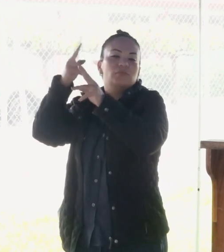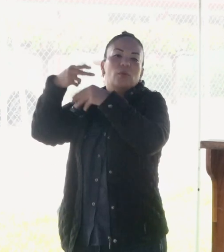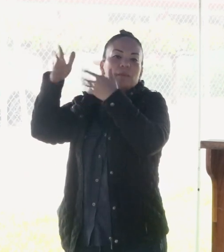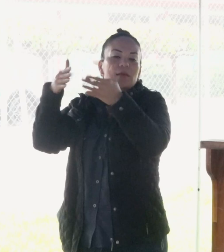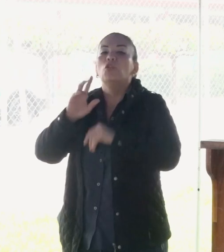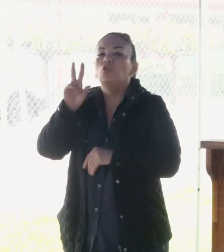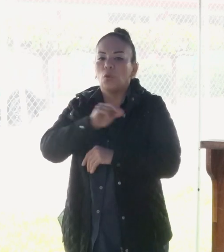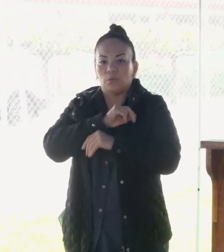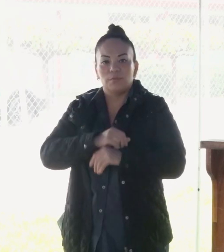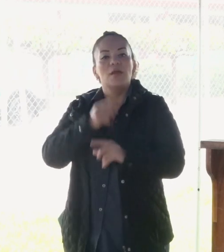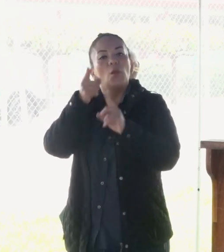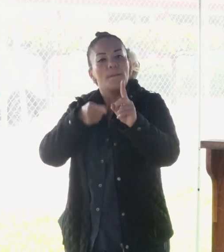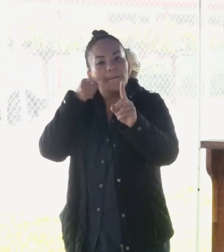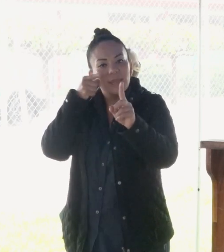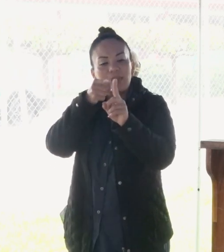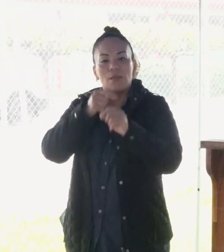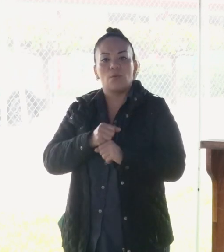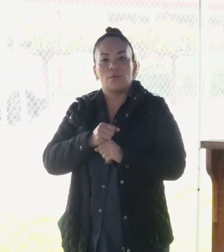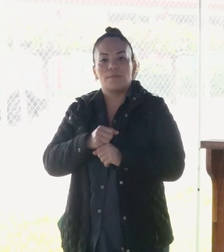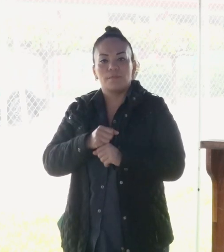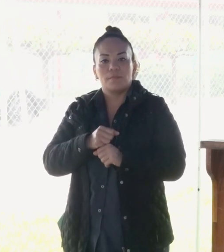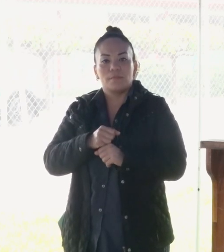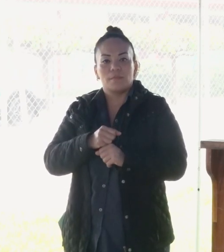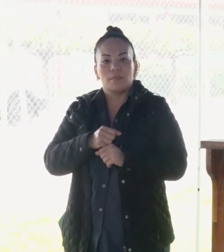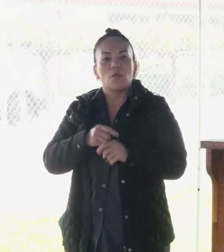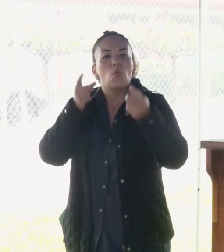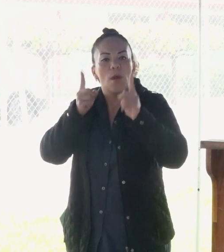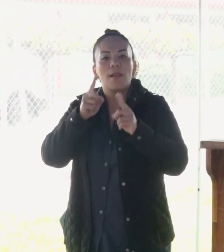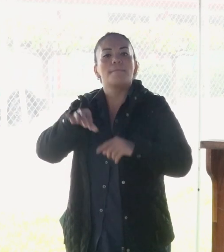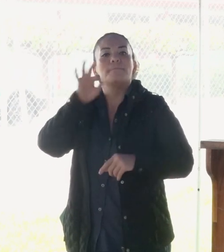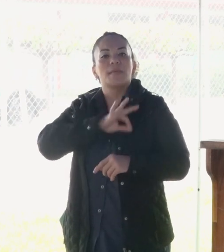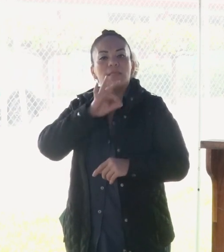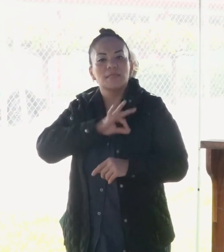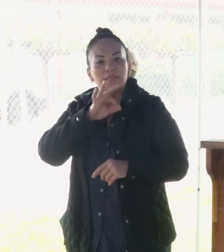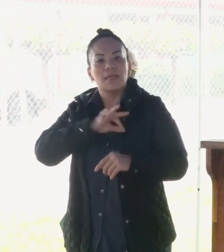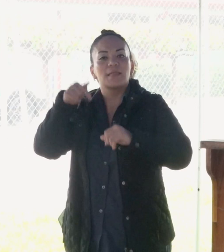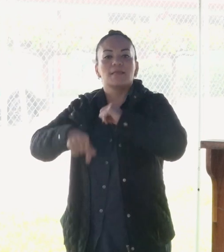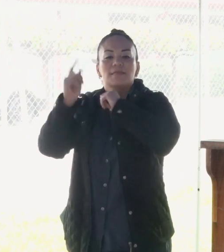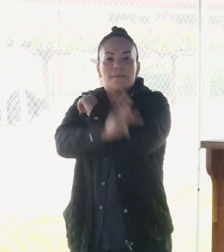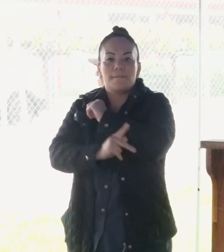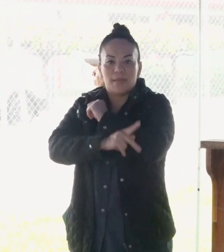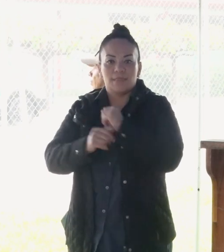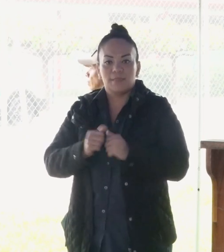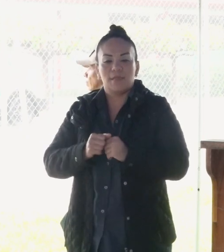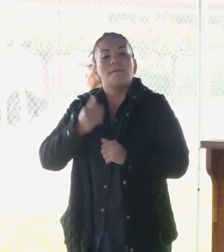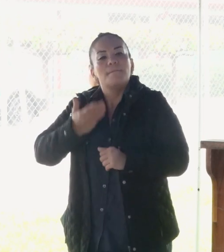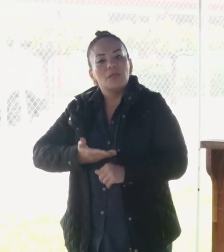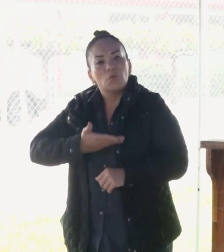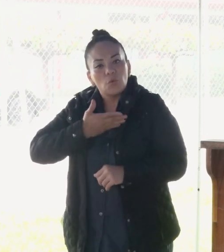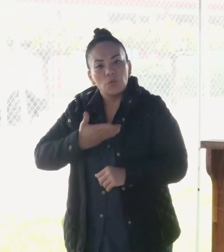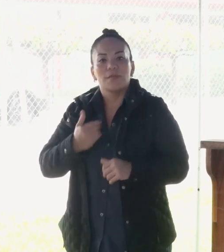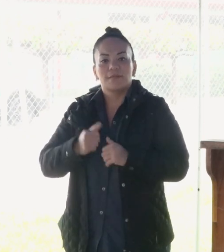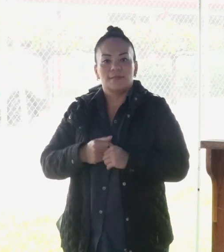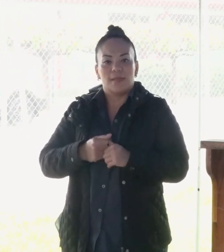No, es el objetivo del bienestar de este país y me enorgullece